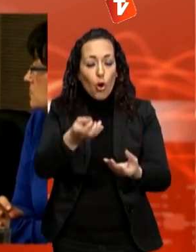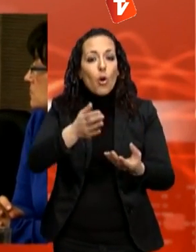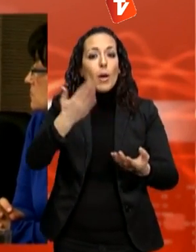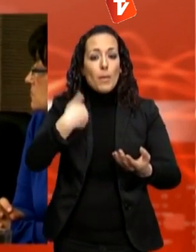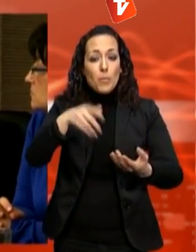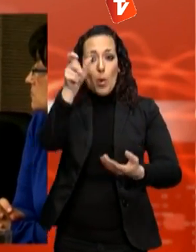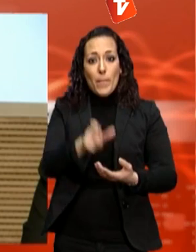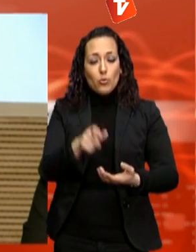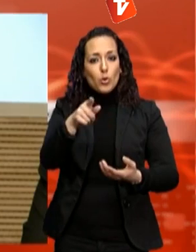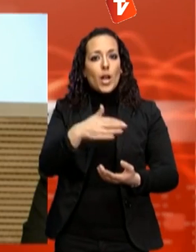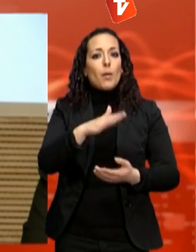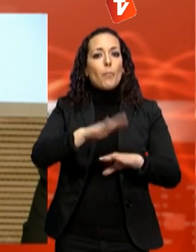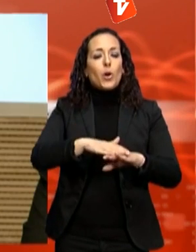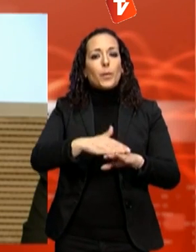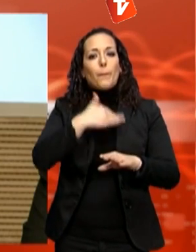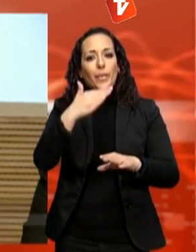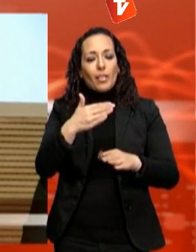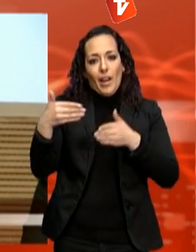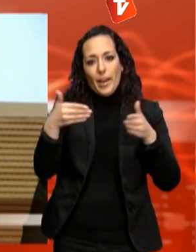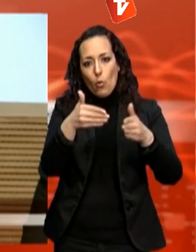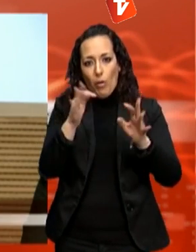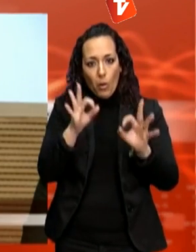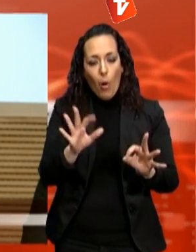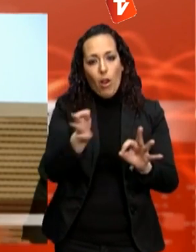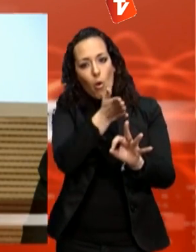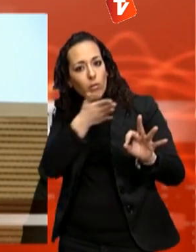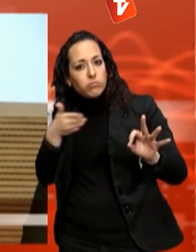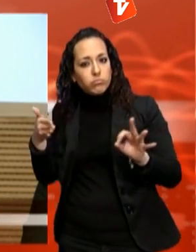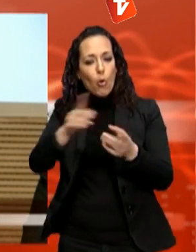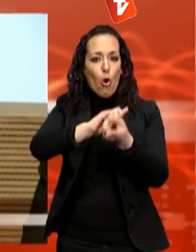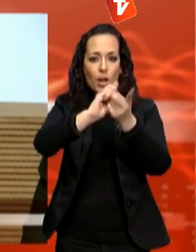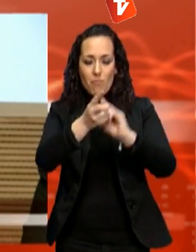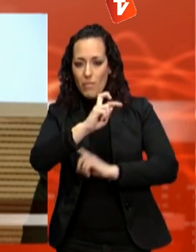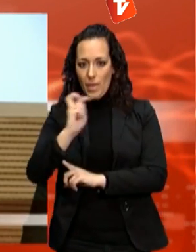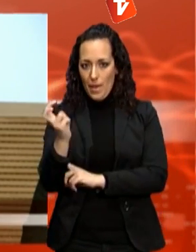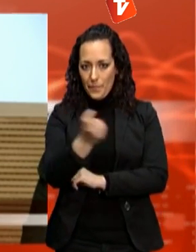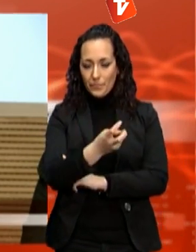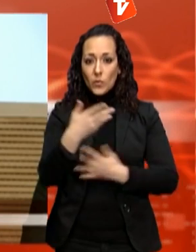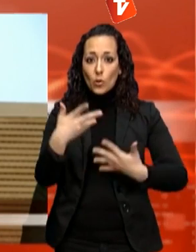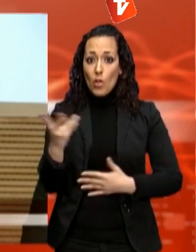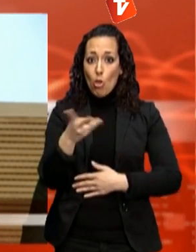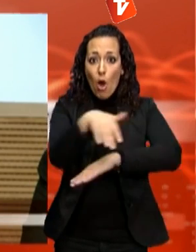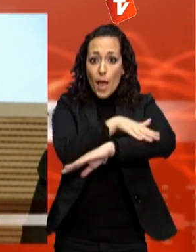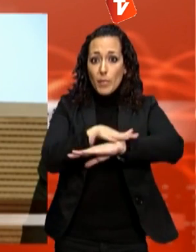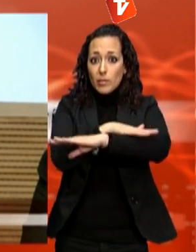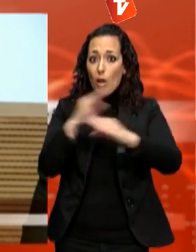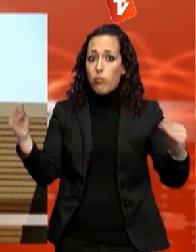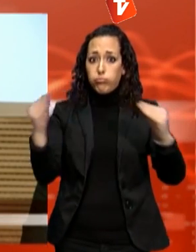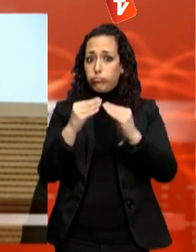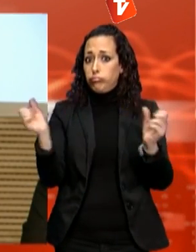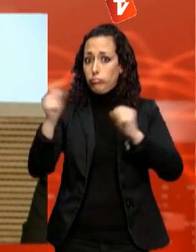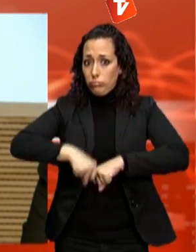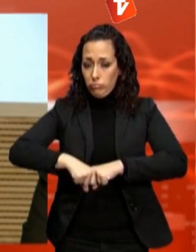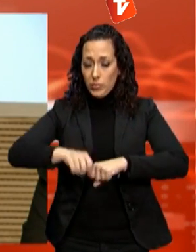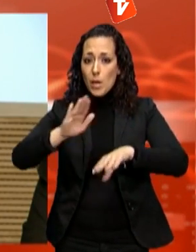recorregut. I penso que és molt important la capacitat que hem tingut dues administracions de posar-nos d'acord per portar endavant un projecte